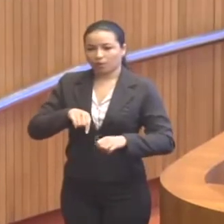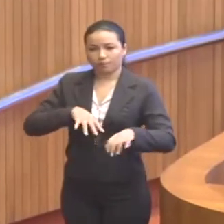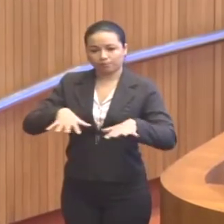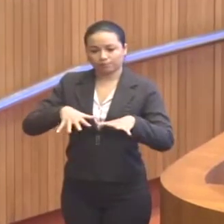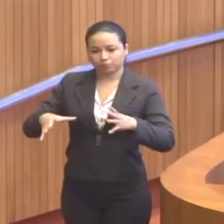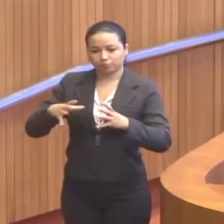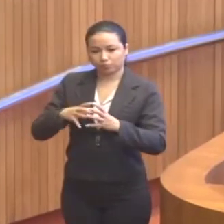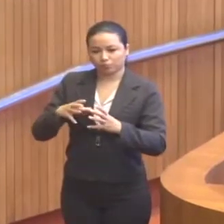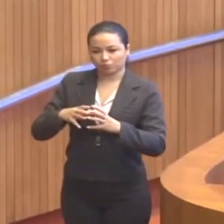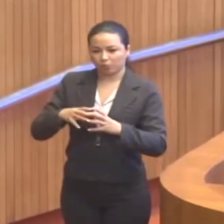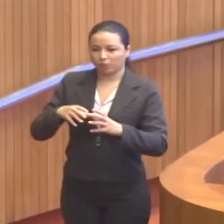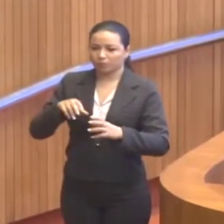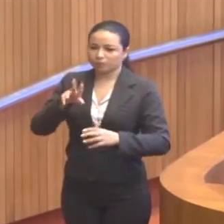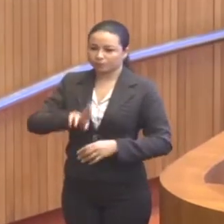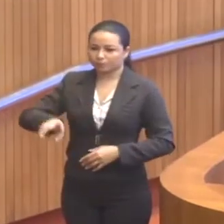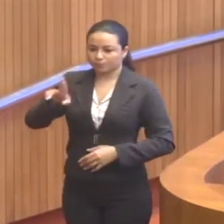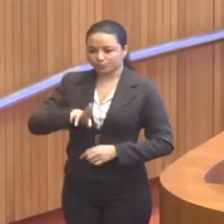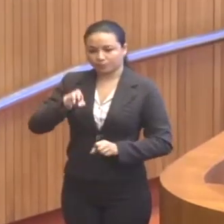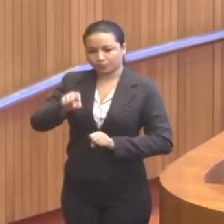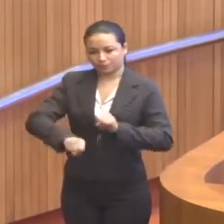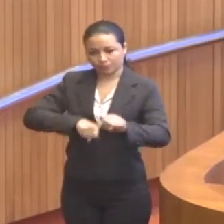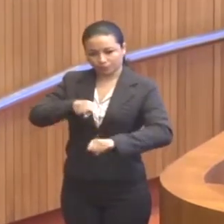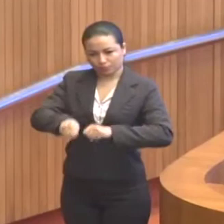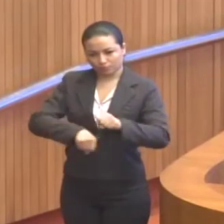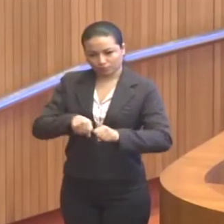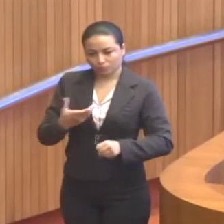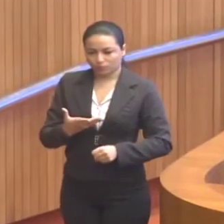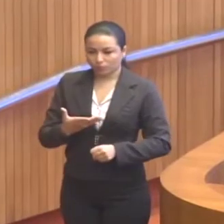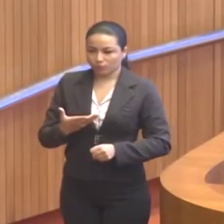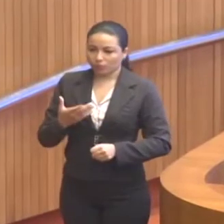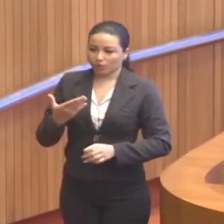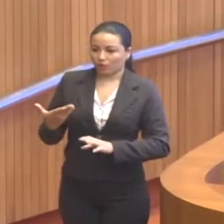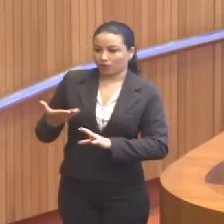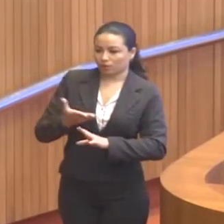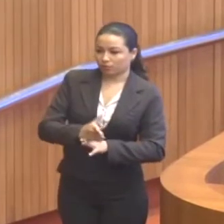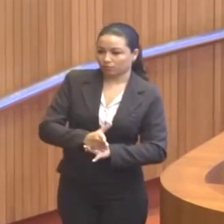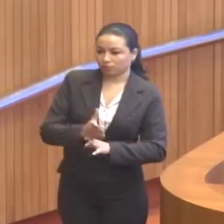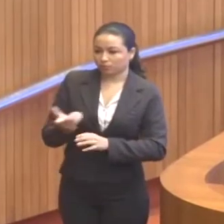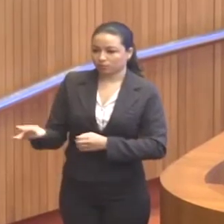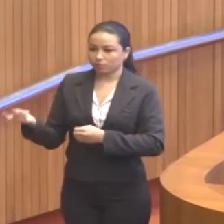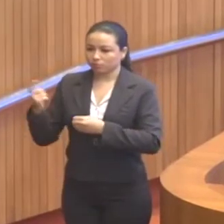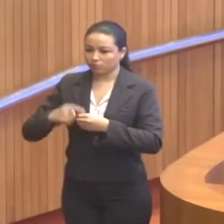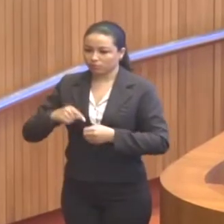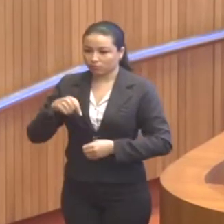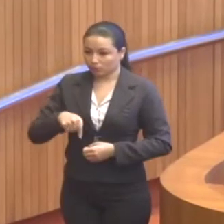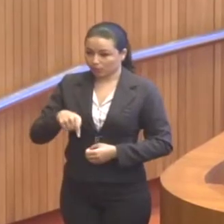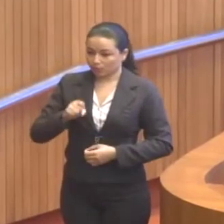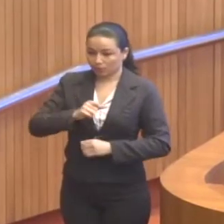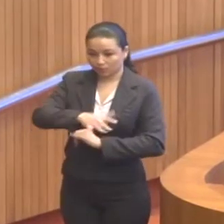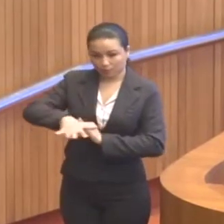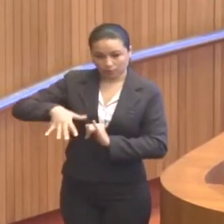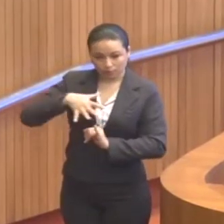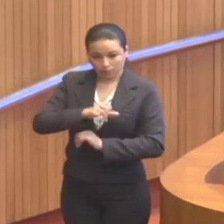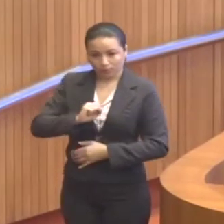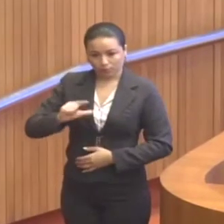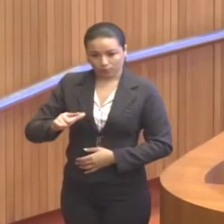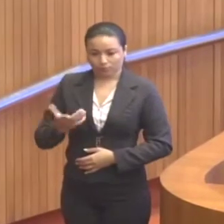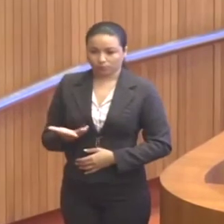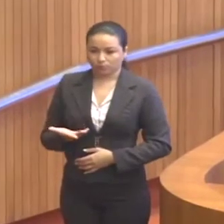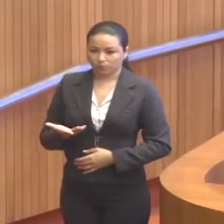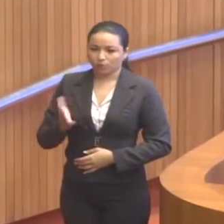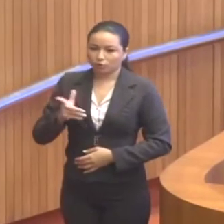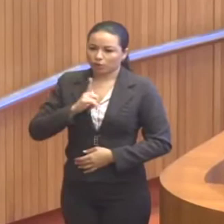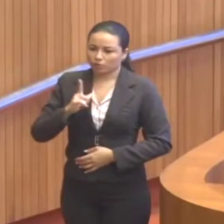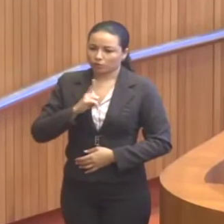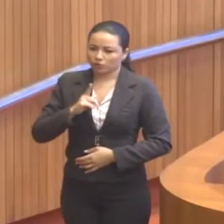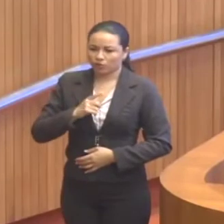das pessoas que utilizam a bicicleta como meio de transporte aqui na ilha de São Luís. E